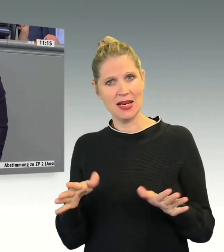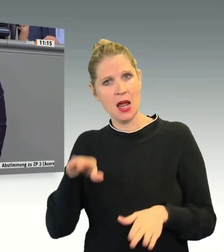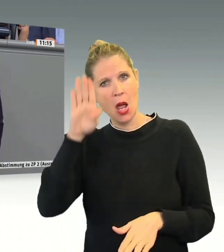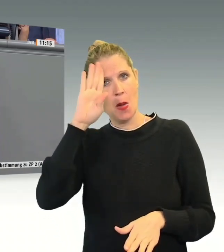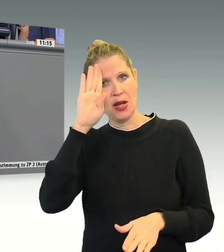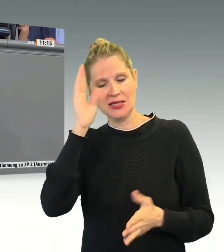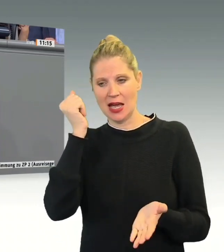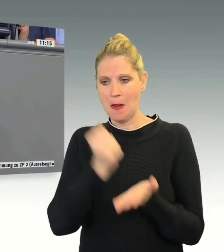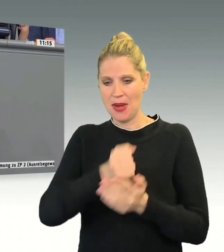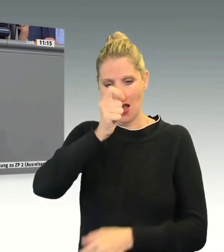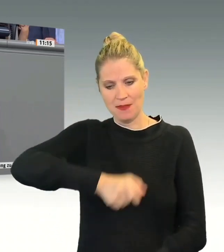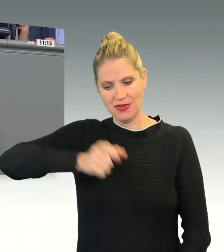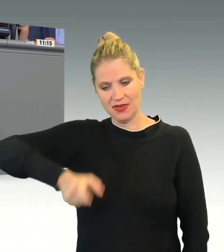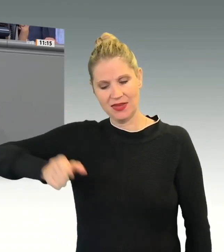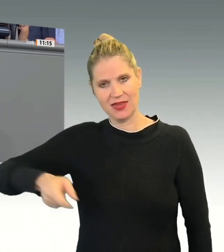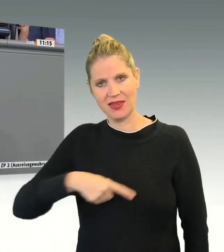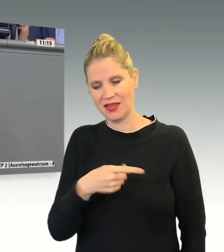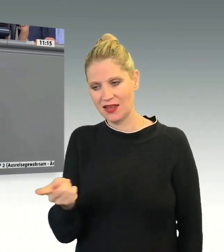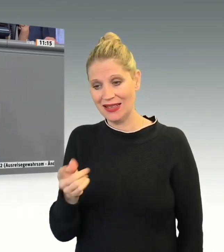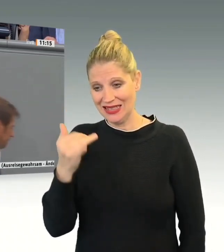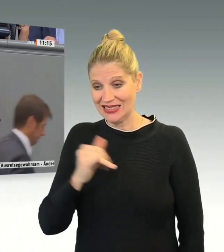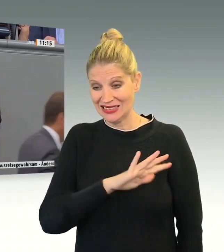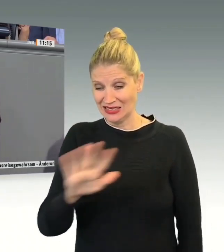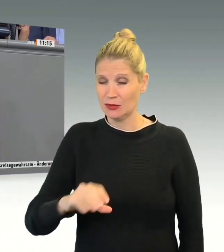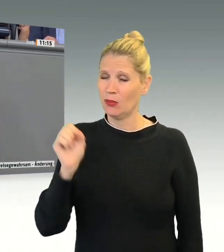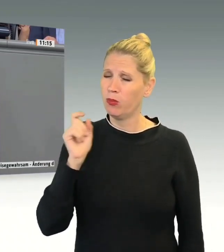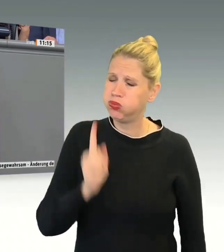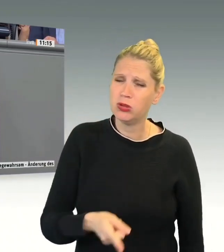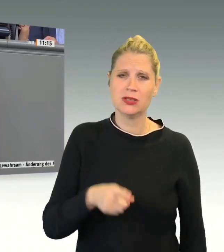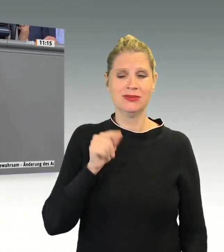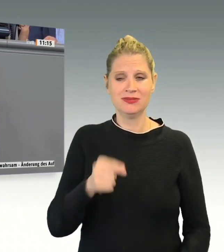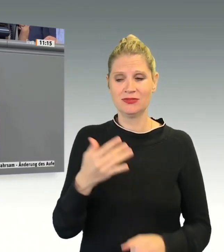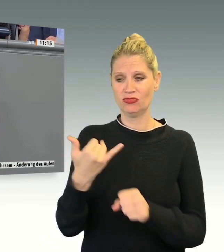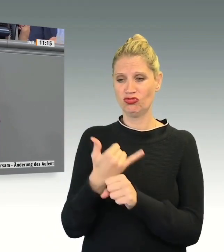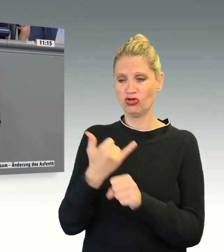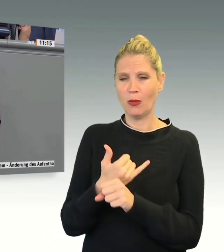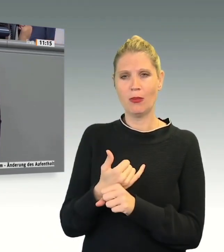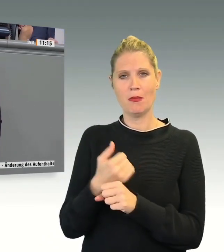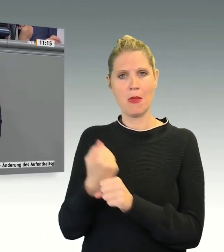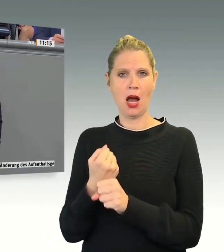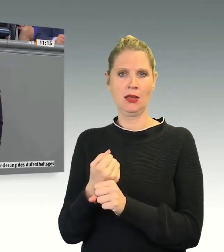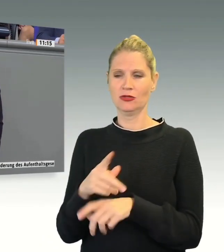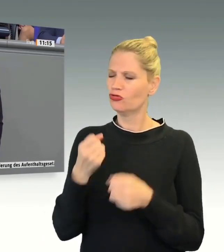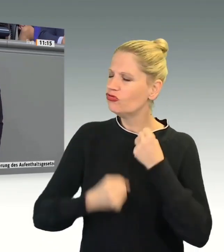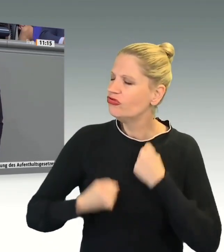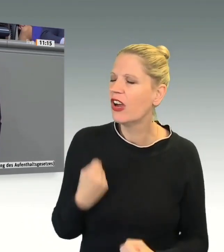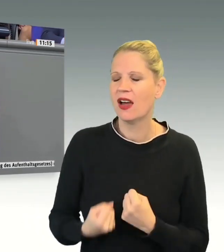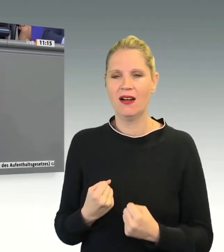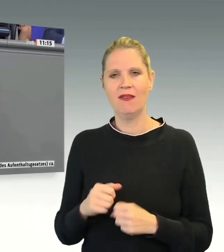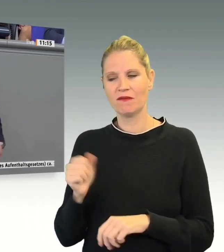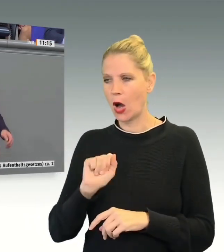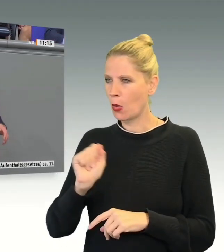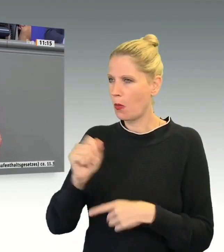Polizeibeamten, die diesen schwierigen Job machen müssen, warum sind Sie nicht bereit, denen die Arbeit